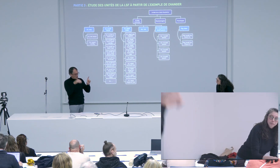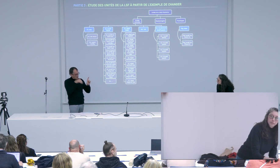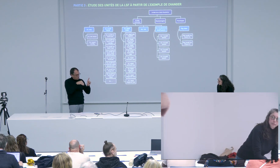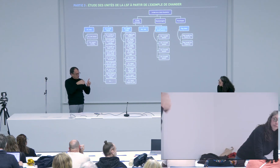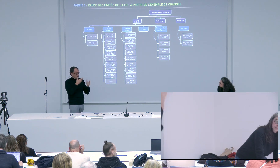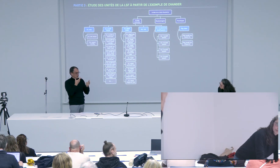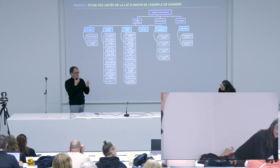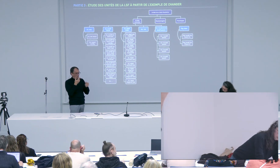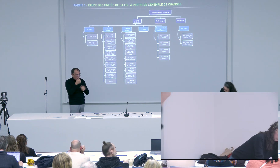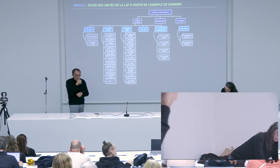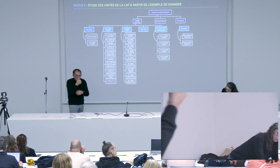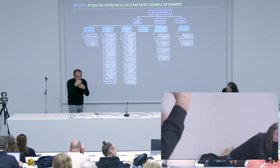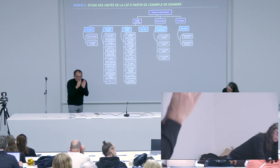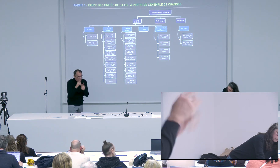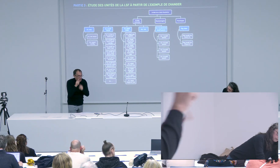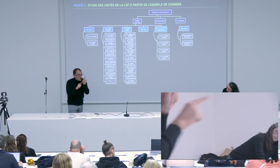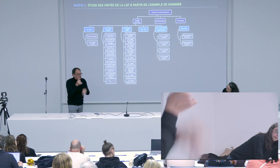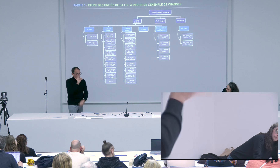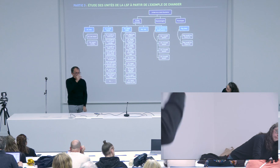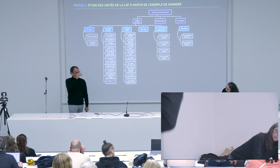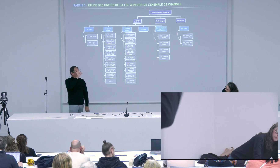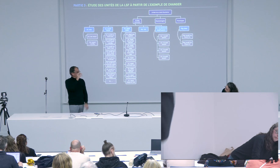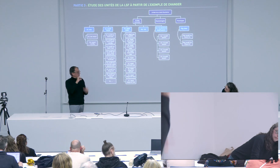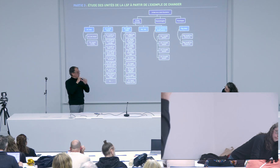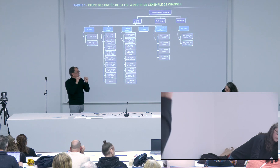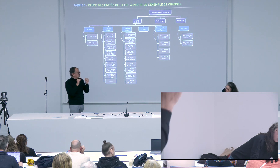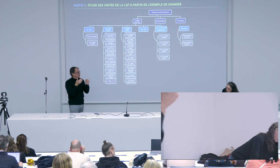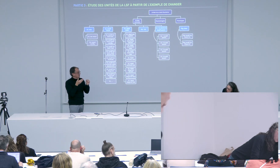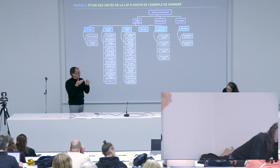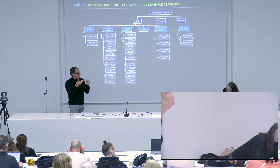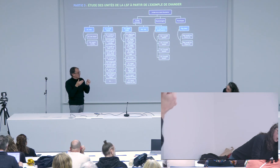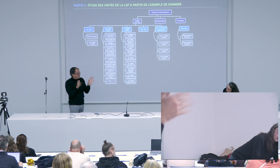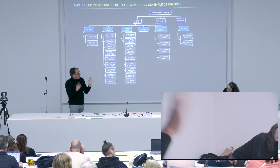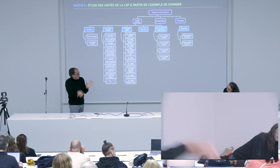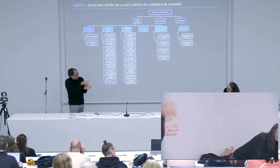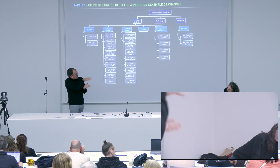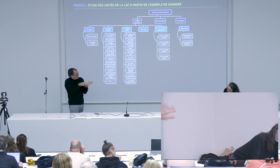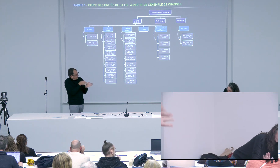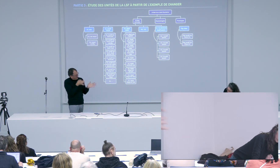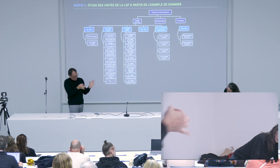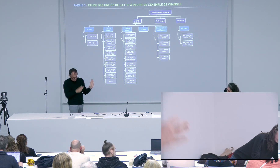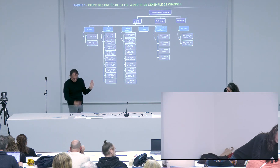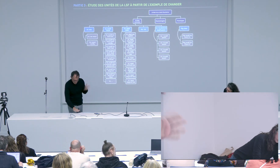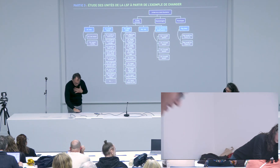sémiologique vous indiquez qu'il y a une seule catégorie concernant